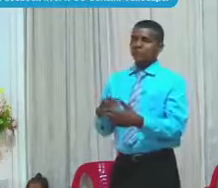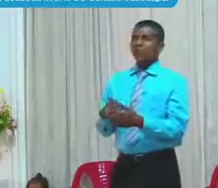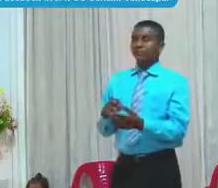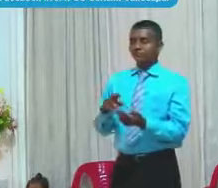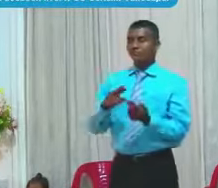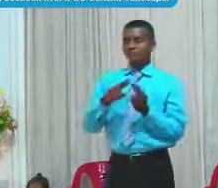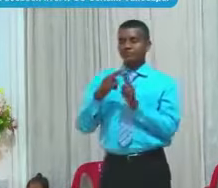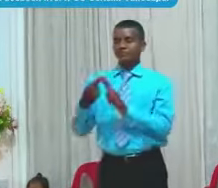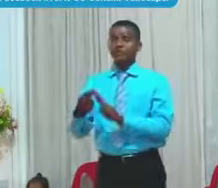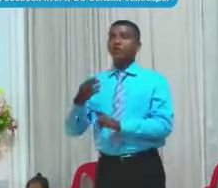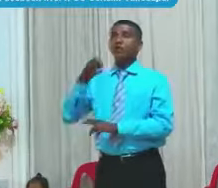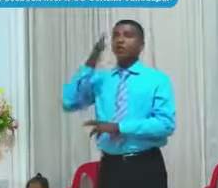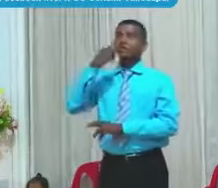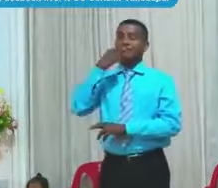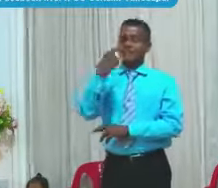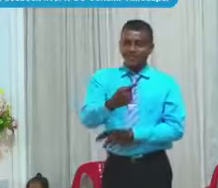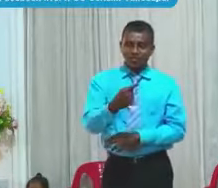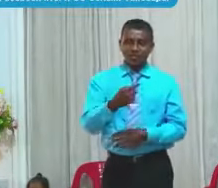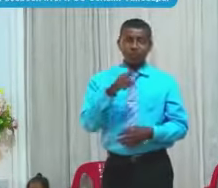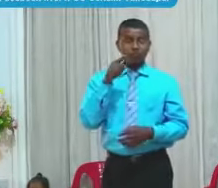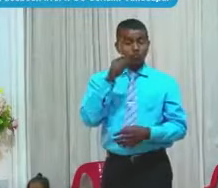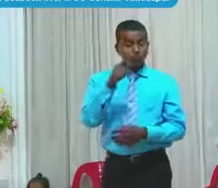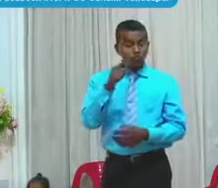Es causándose Daño